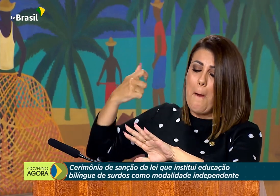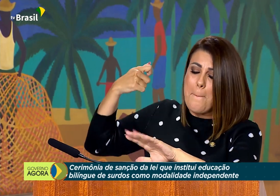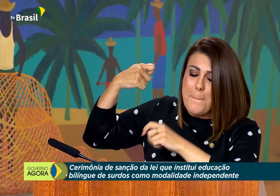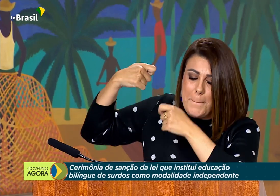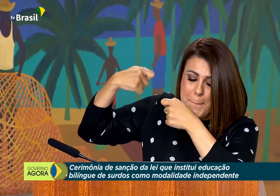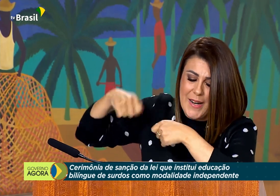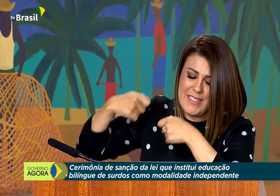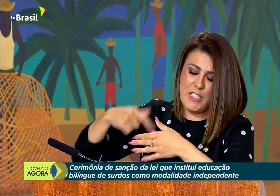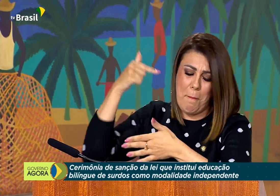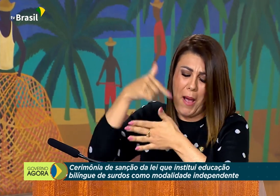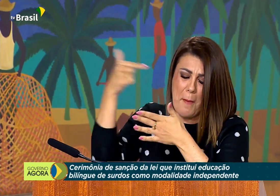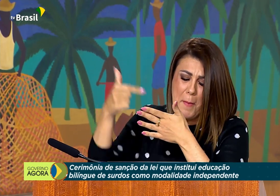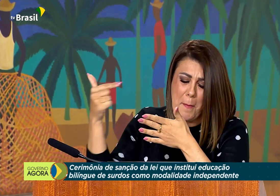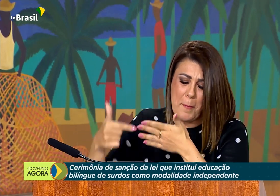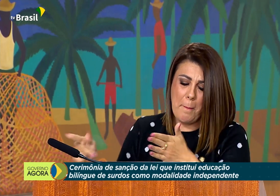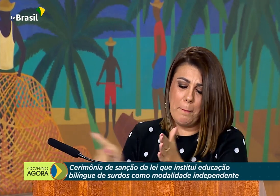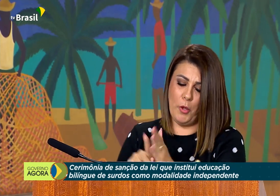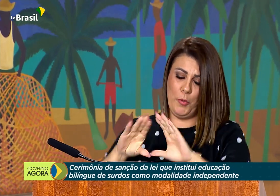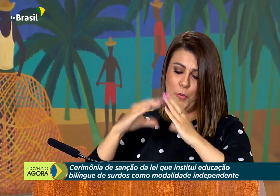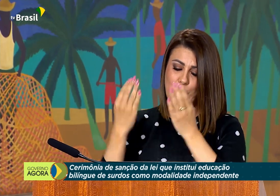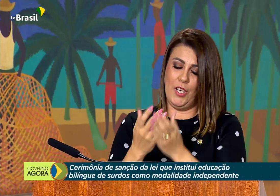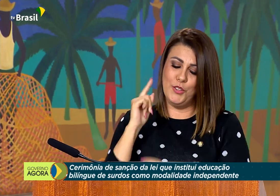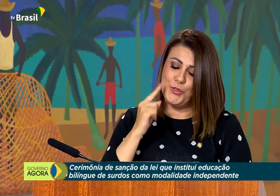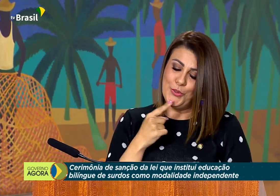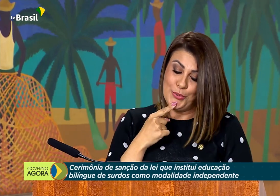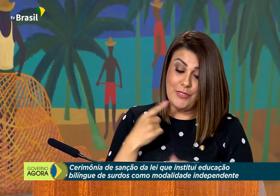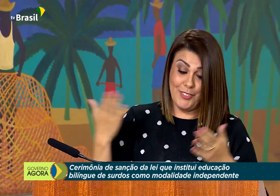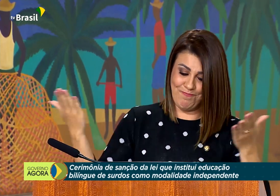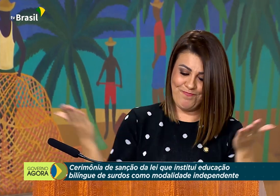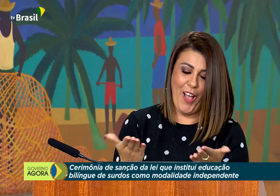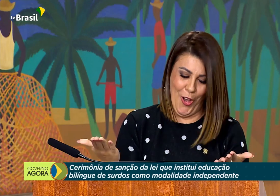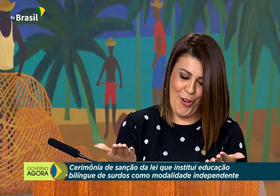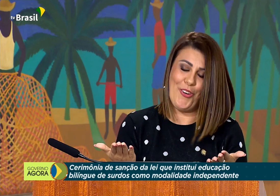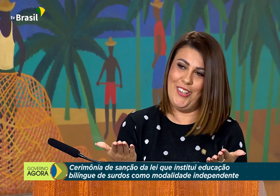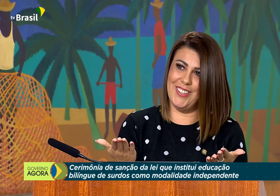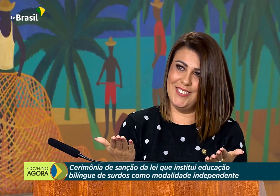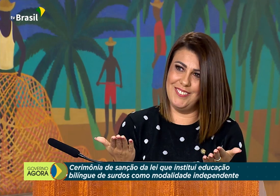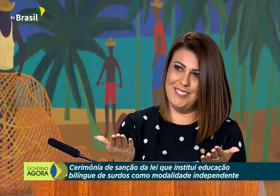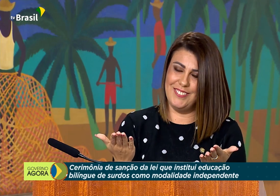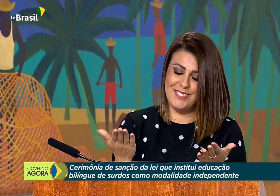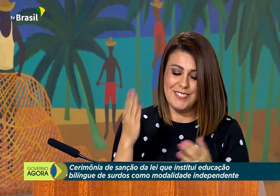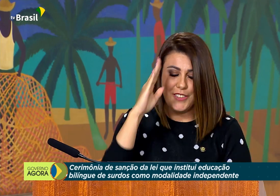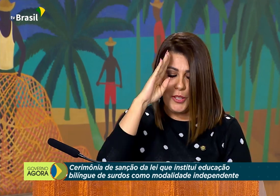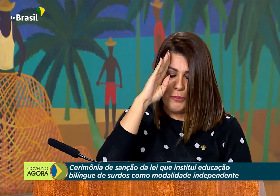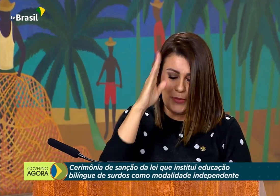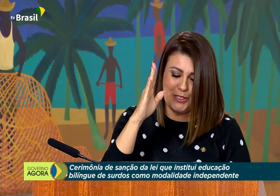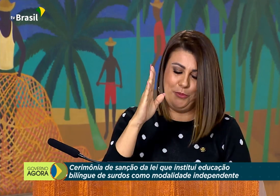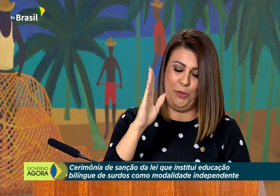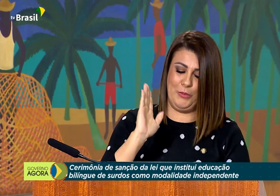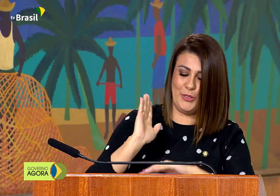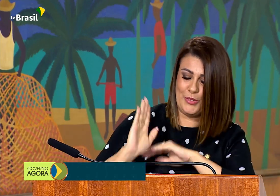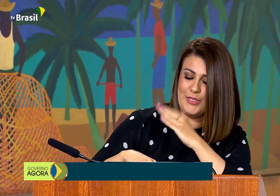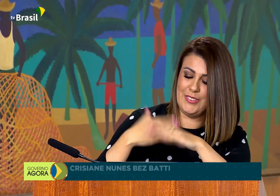luta de anos para a comunidade surda, que estamos celebrando hoje.